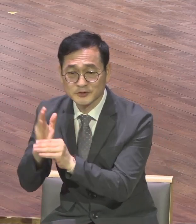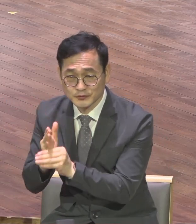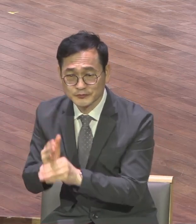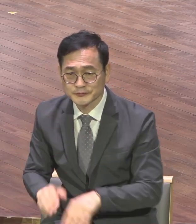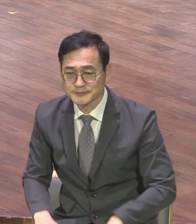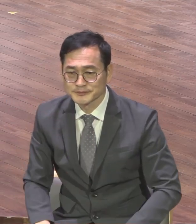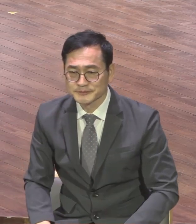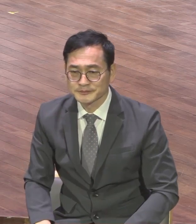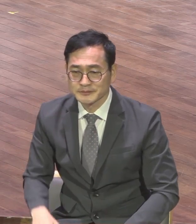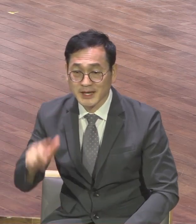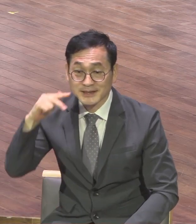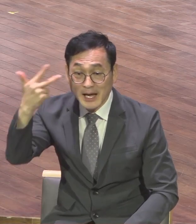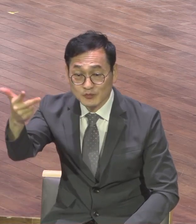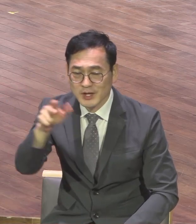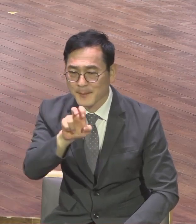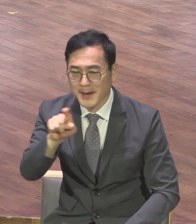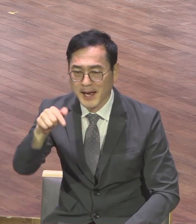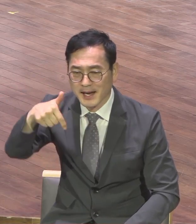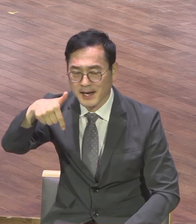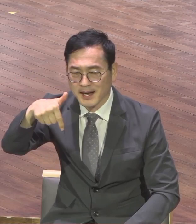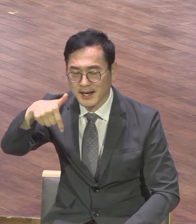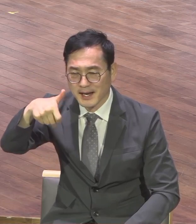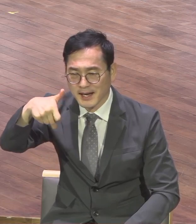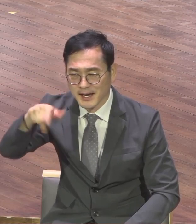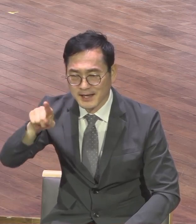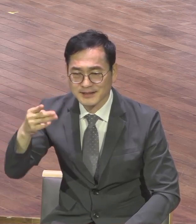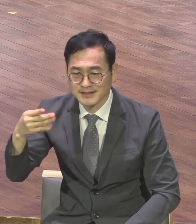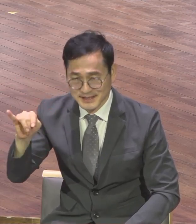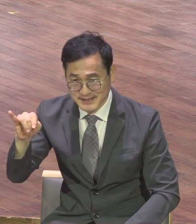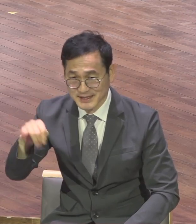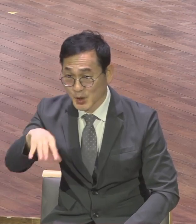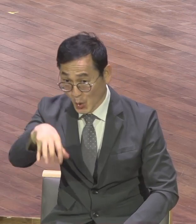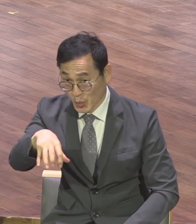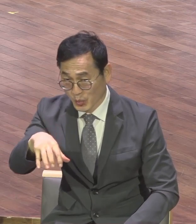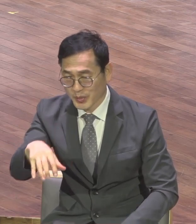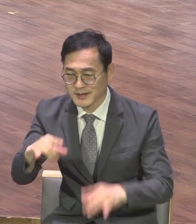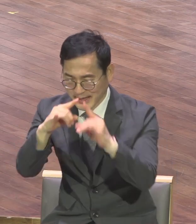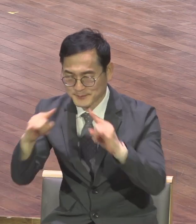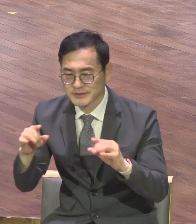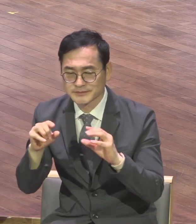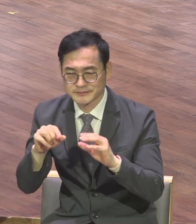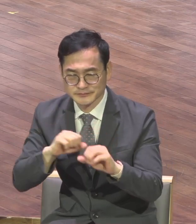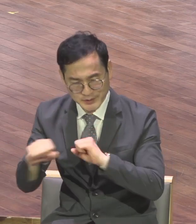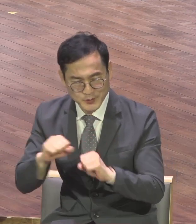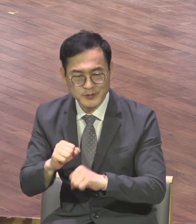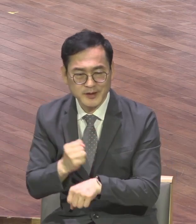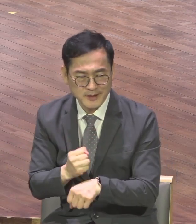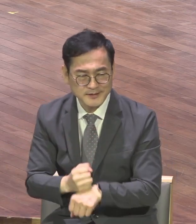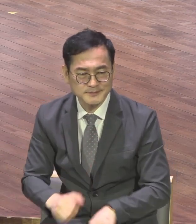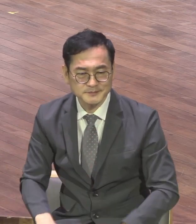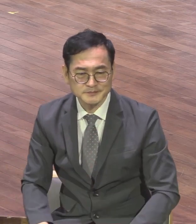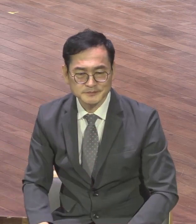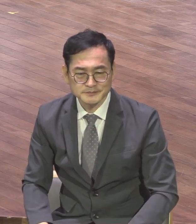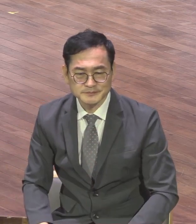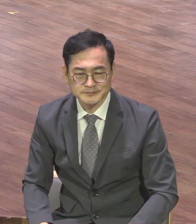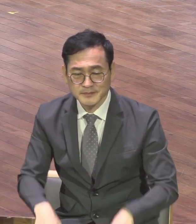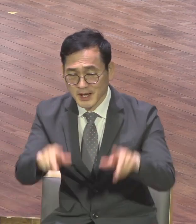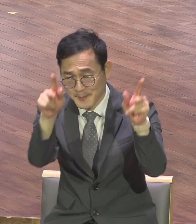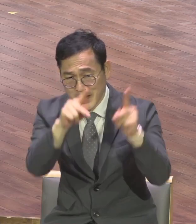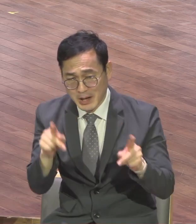다음 주에는 마카티의 캠프가 진행될 것입니다 제가 팔라원 현장에서 현지인